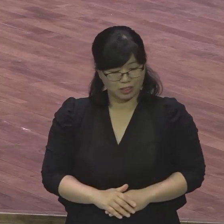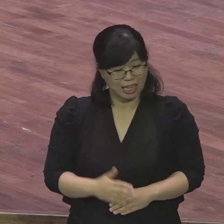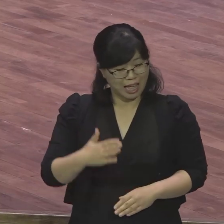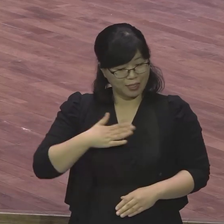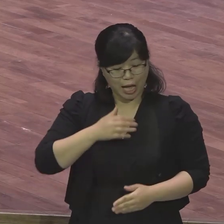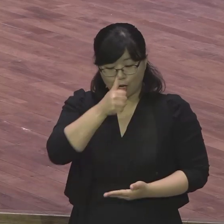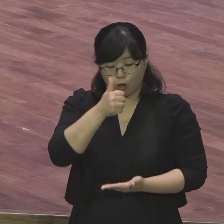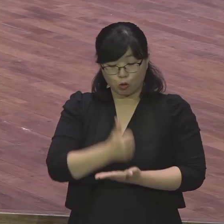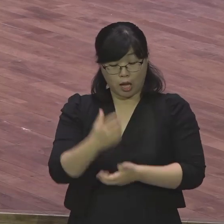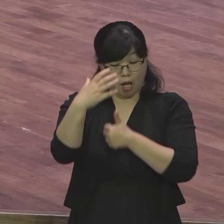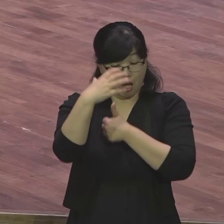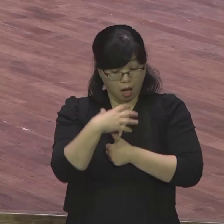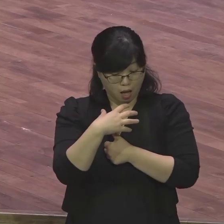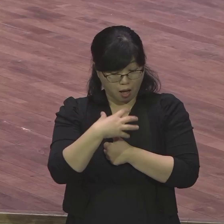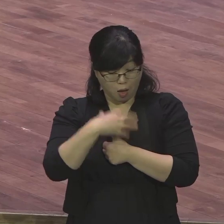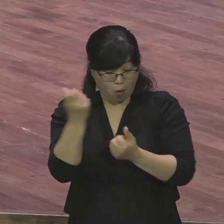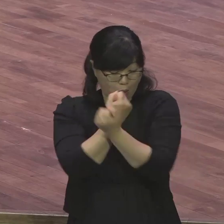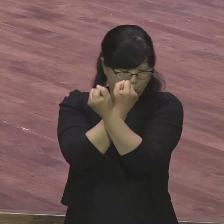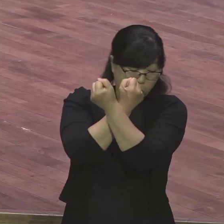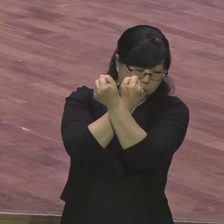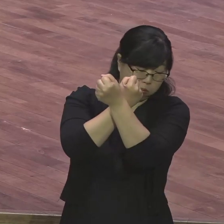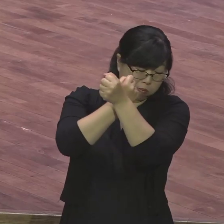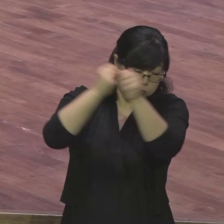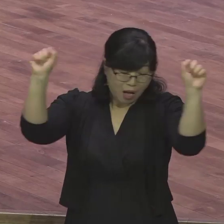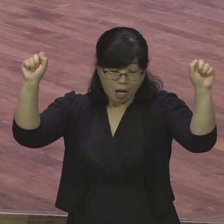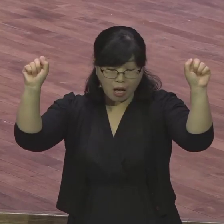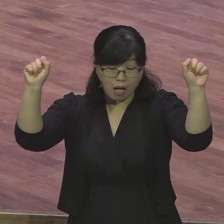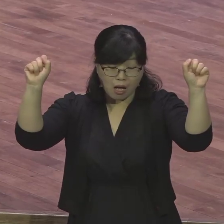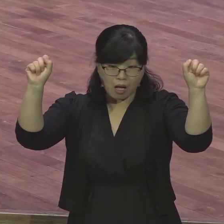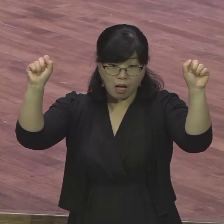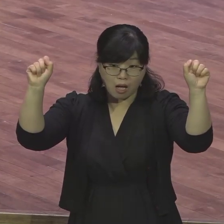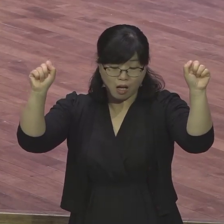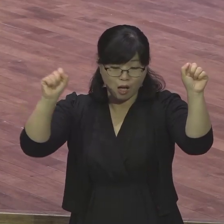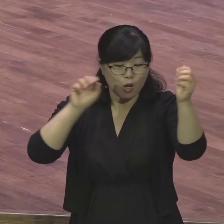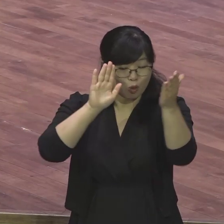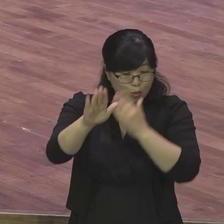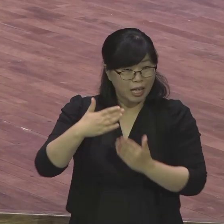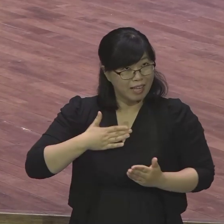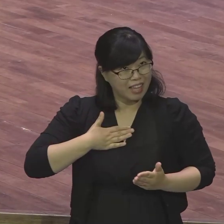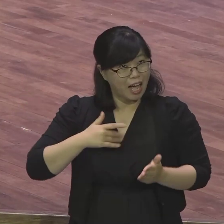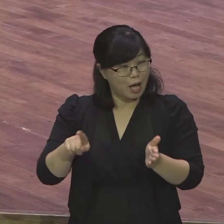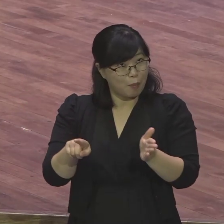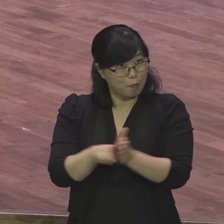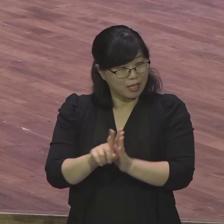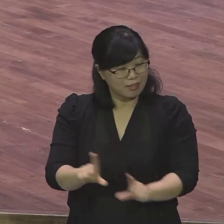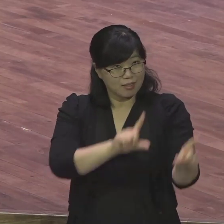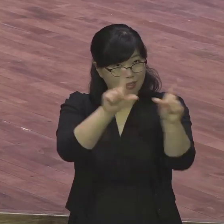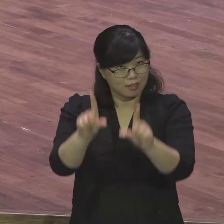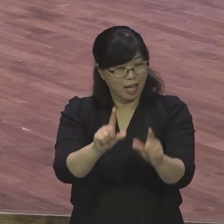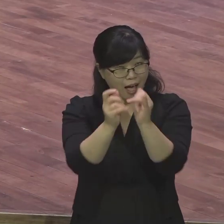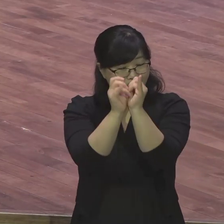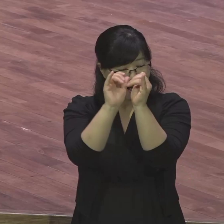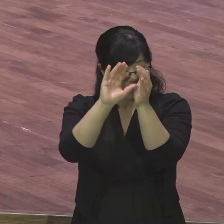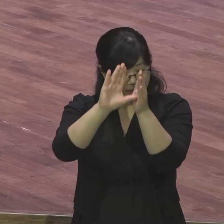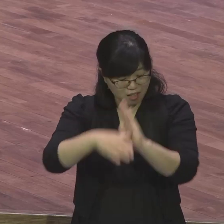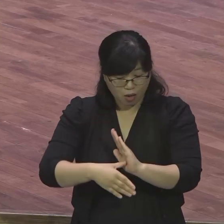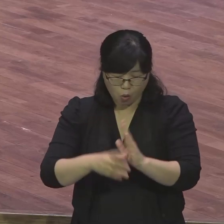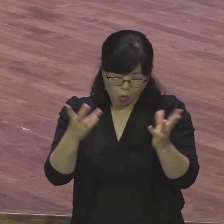우리에게 영원한 생명에 대한 안전보장장치로 해난 것이다 완전히 보장해버렸다